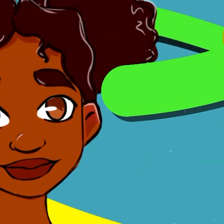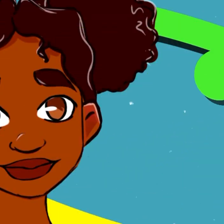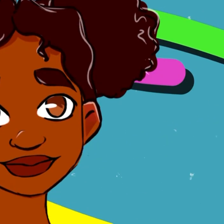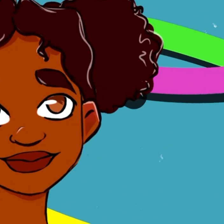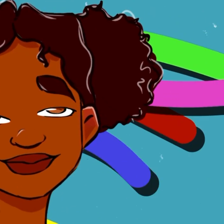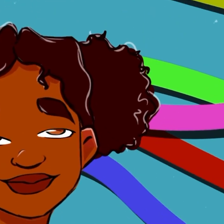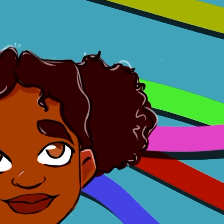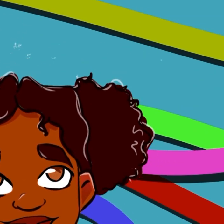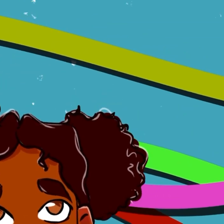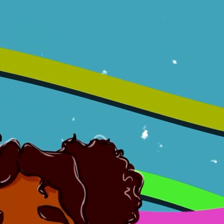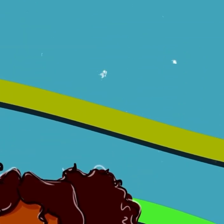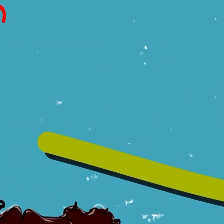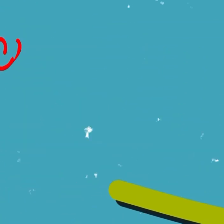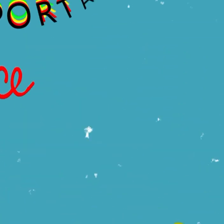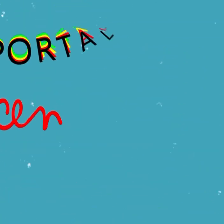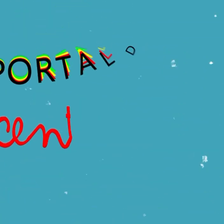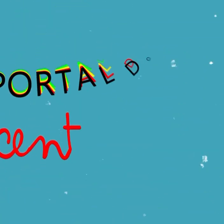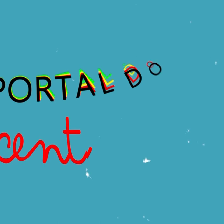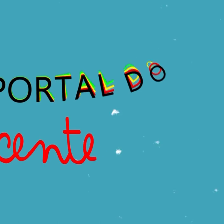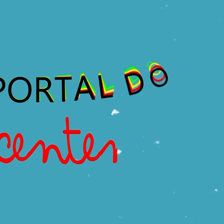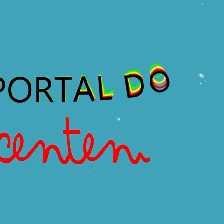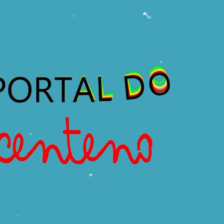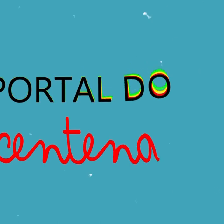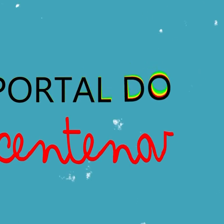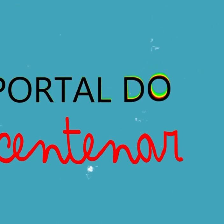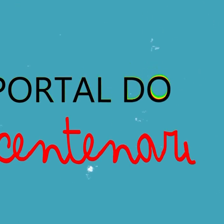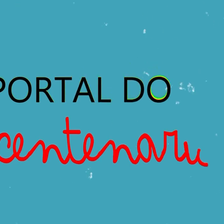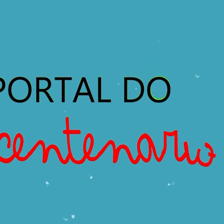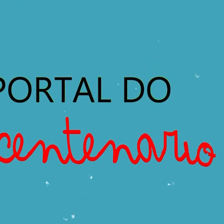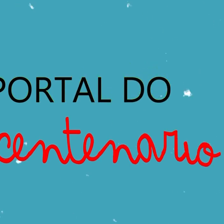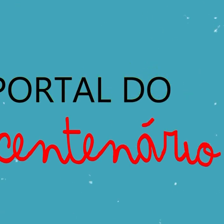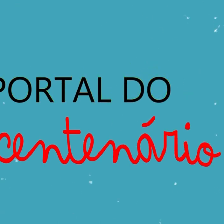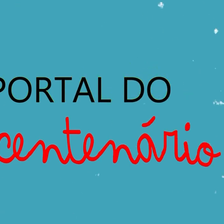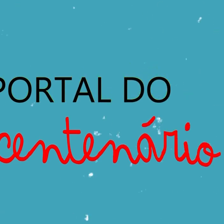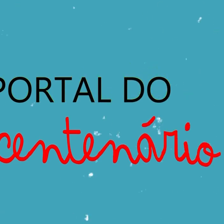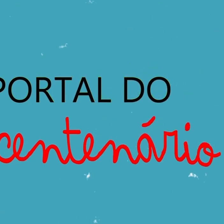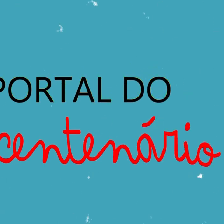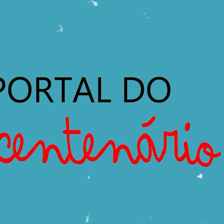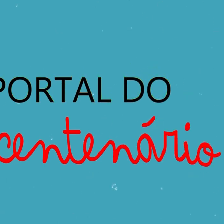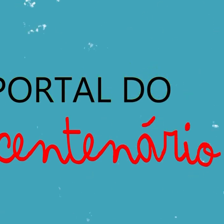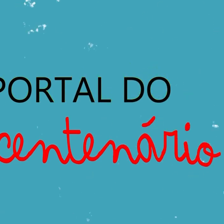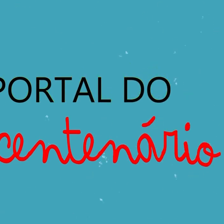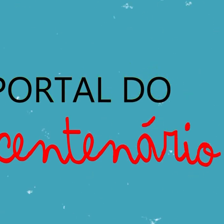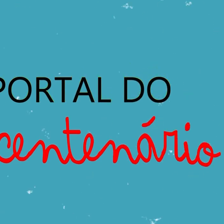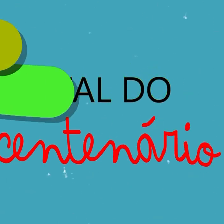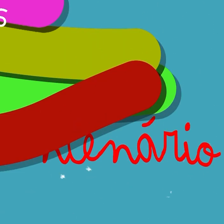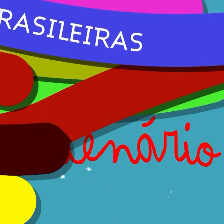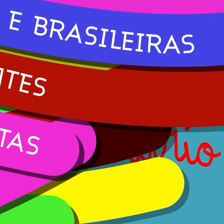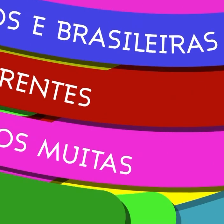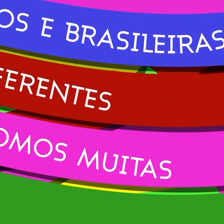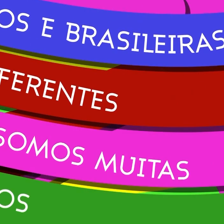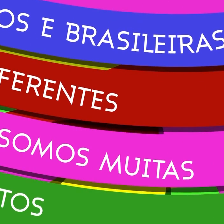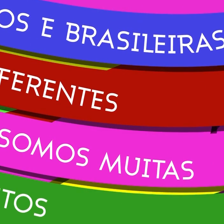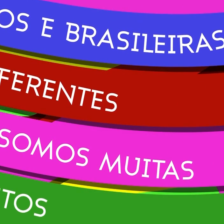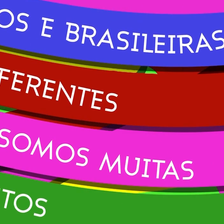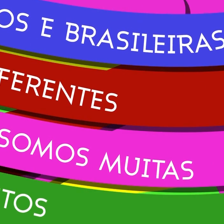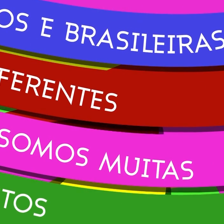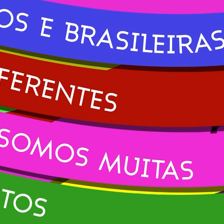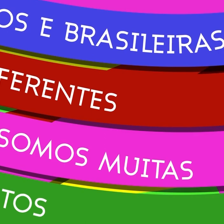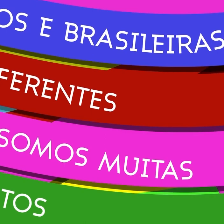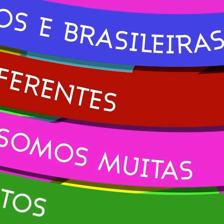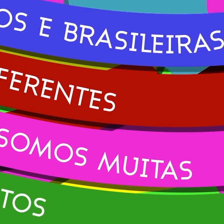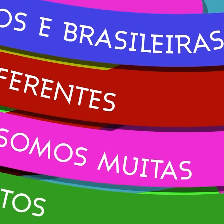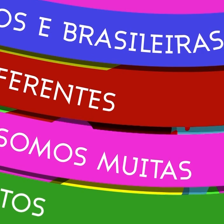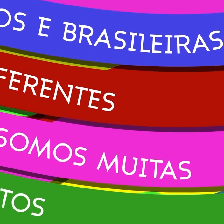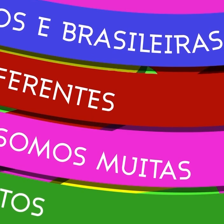se revela Por inteiro Ela olha para cima Onde aparece o logo Do Portal do Bicentenário Brasileiros e brasileiras